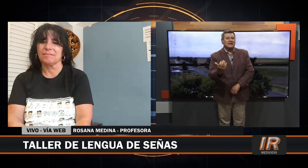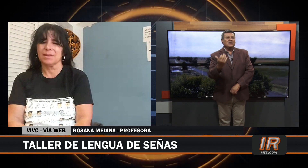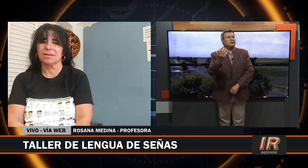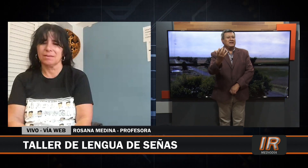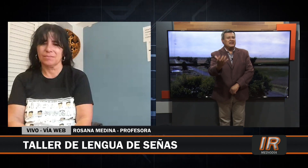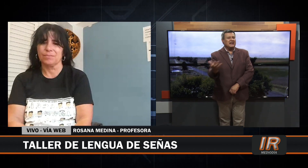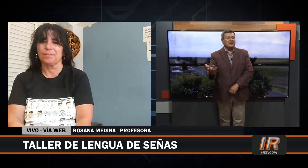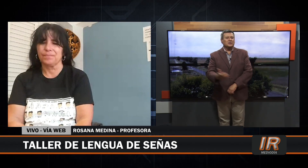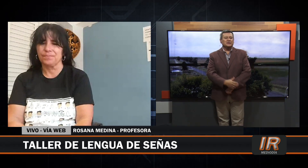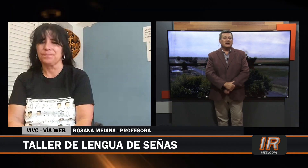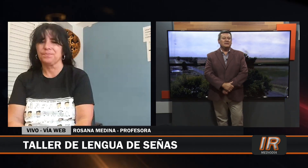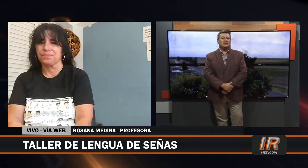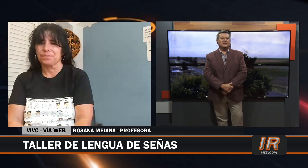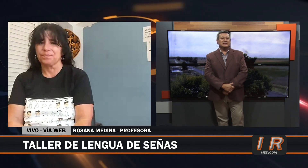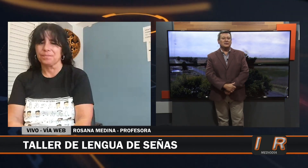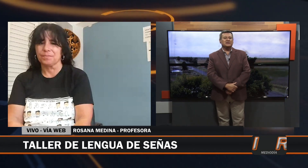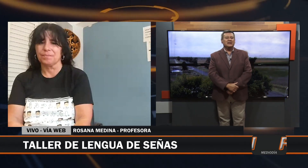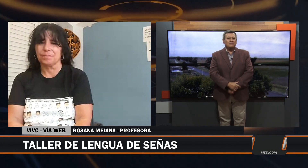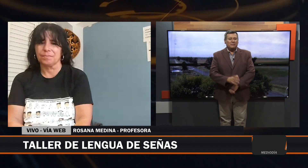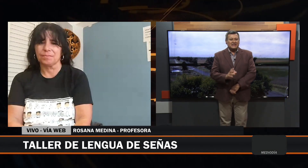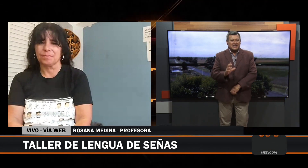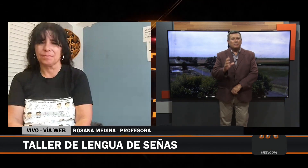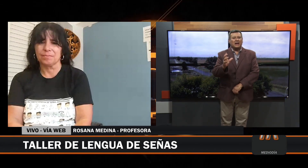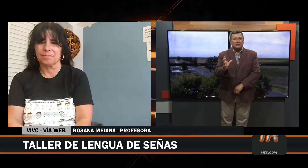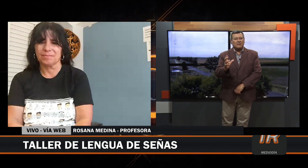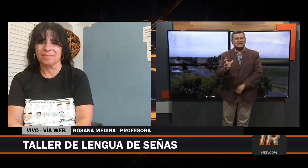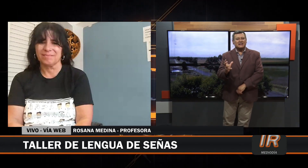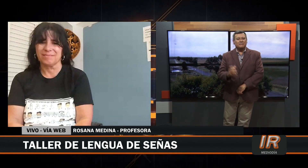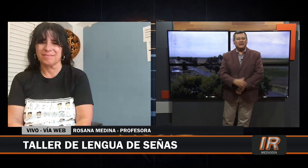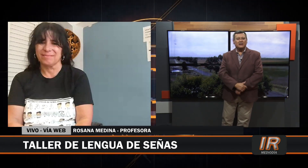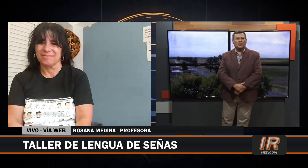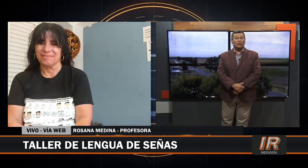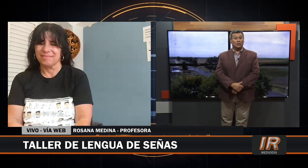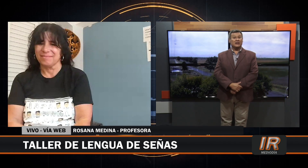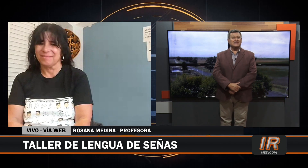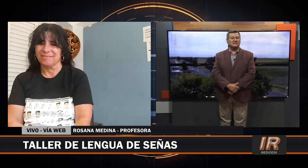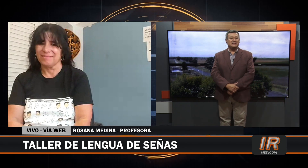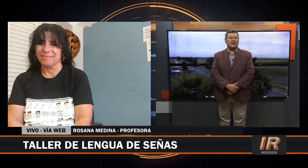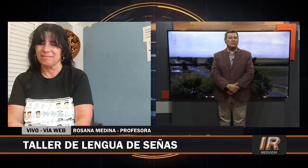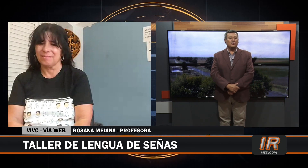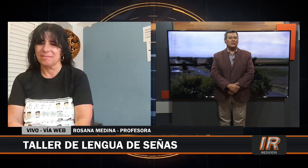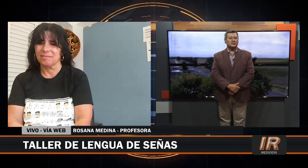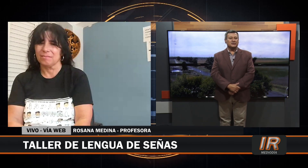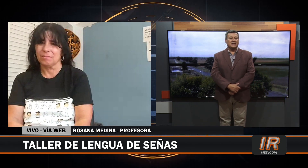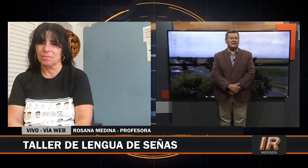que ustedes tan hermoso transmitieron esa noche. Me parece que por ahí pasa también hoy lo que necesitamos como sociedad,